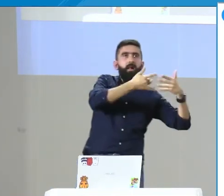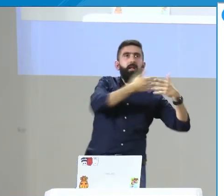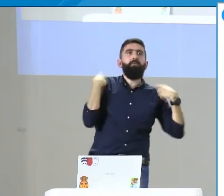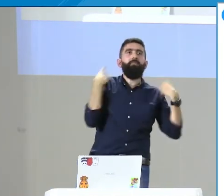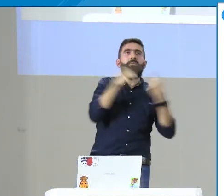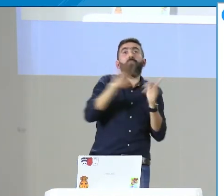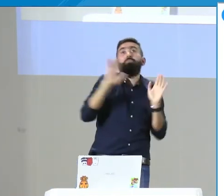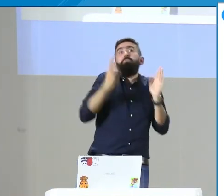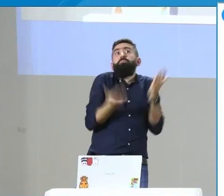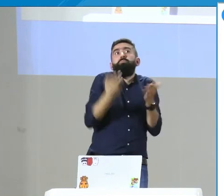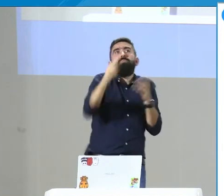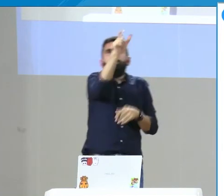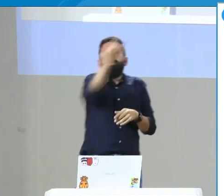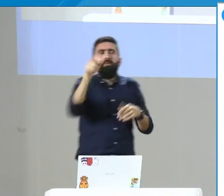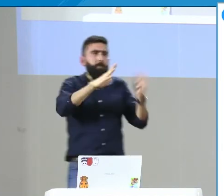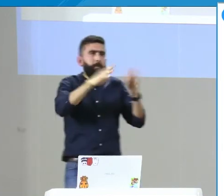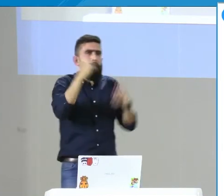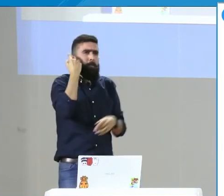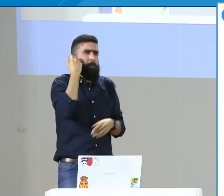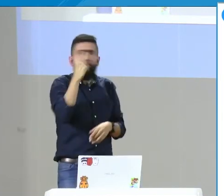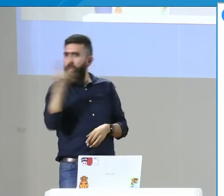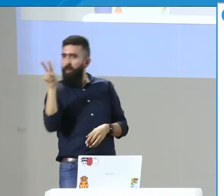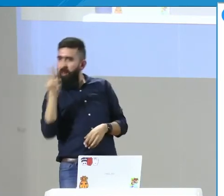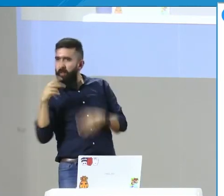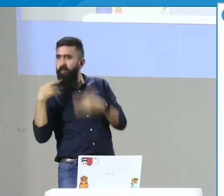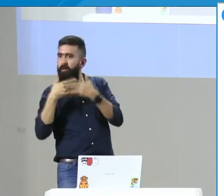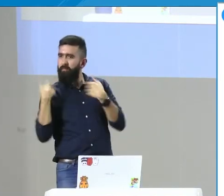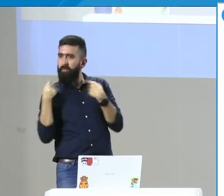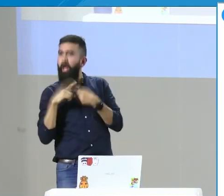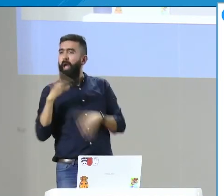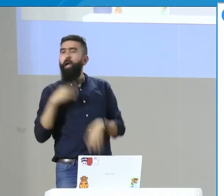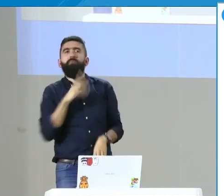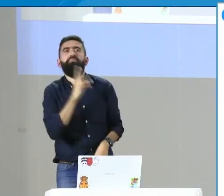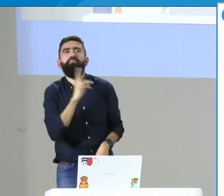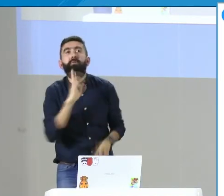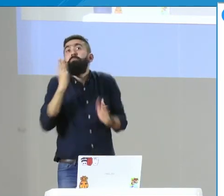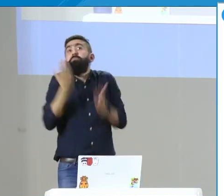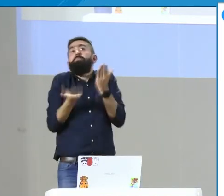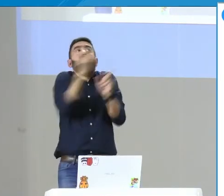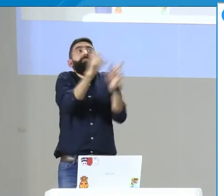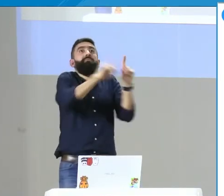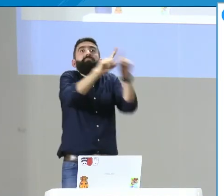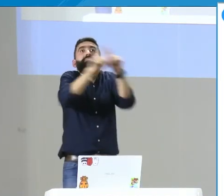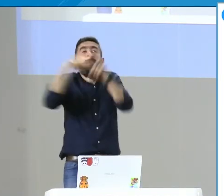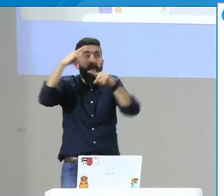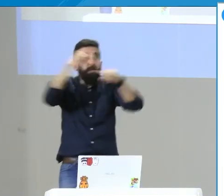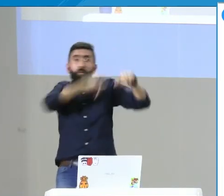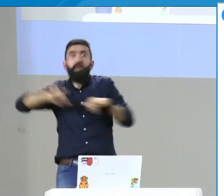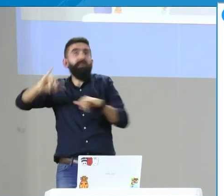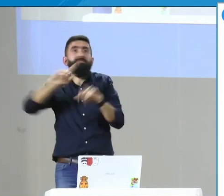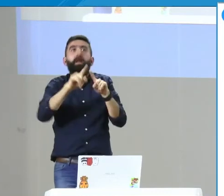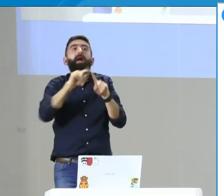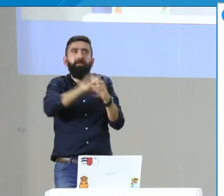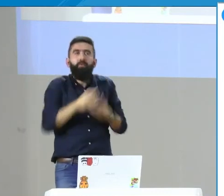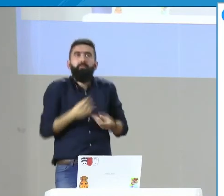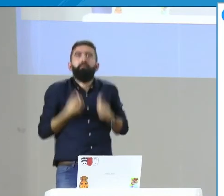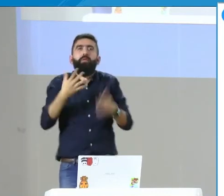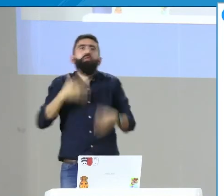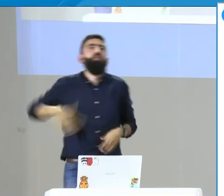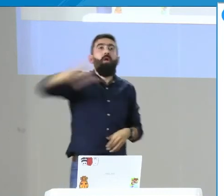Entonces, va a estar en lengua de señas acompañado del español por si de pronto la persona no comprende la lengua de señas y se quiere apoyar un poco